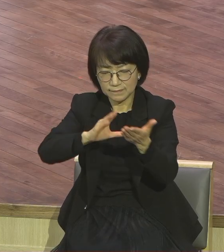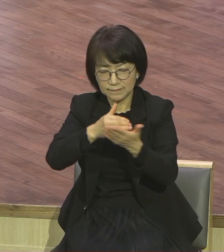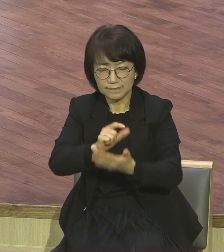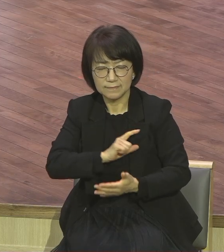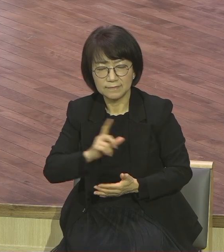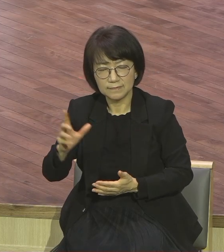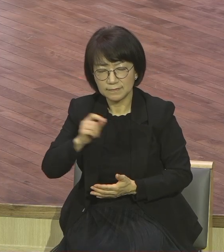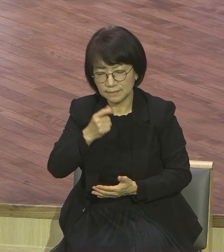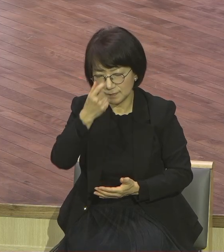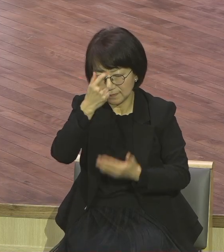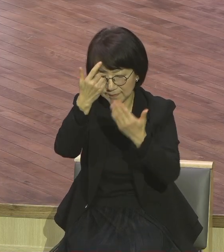아멘